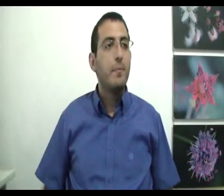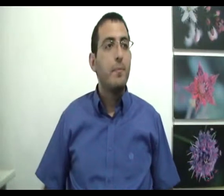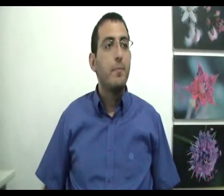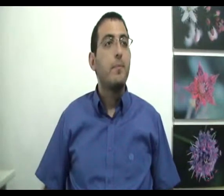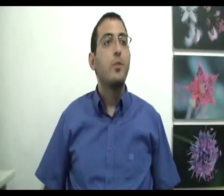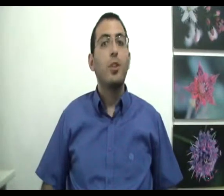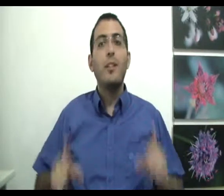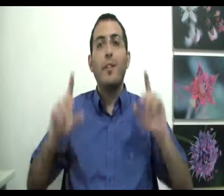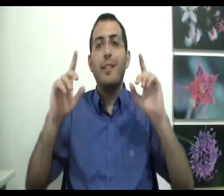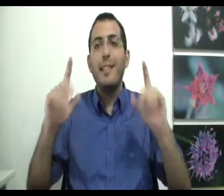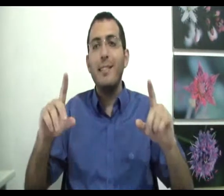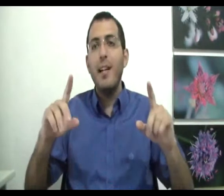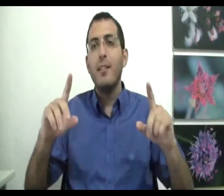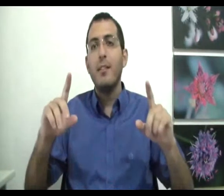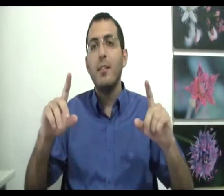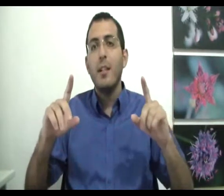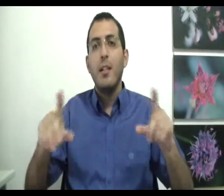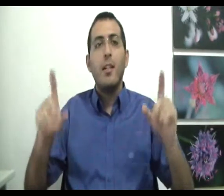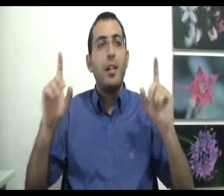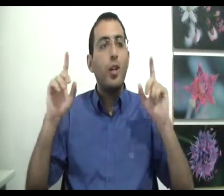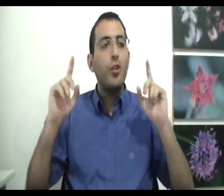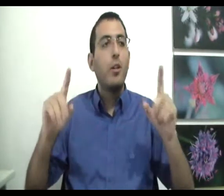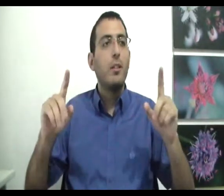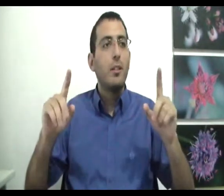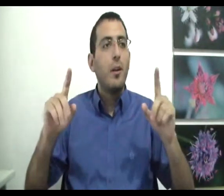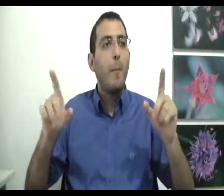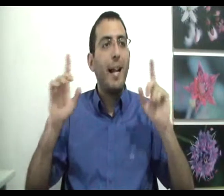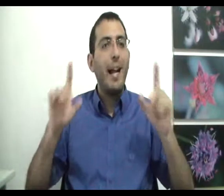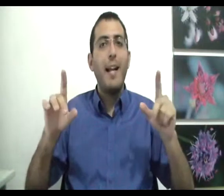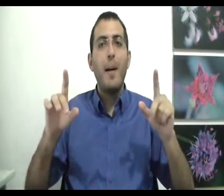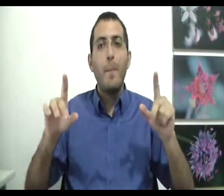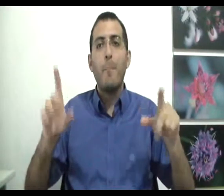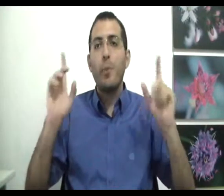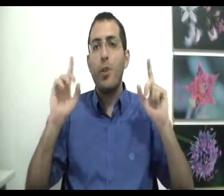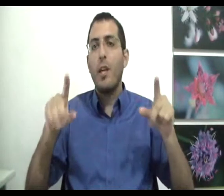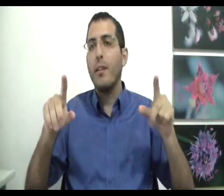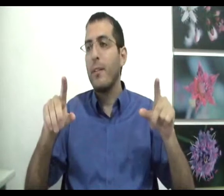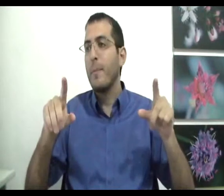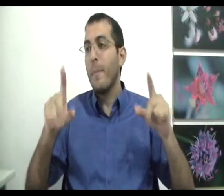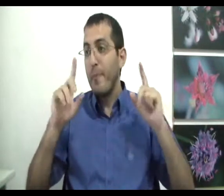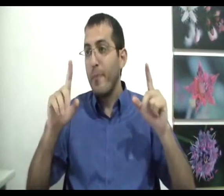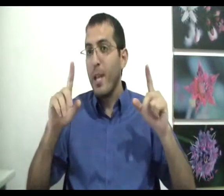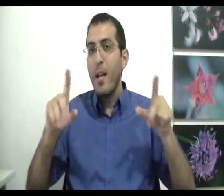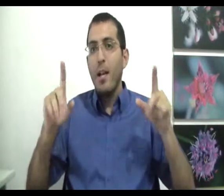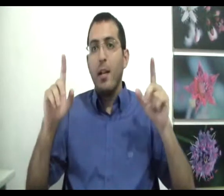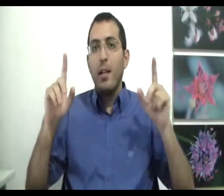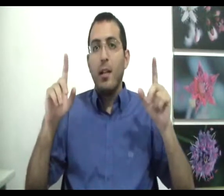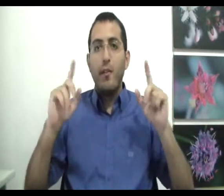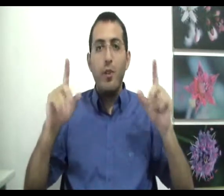זאת הפנטזיה לישון בלילה בשקט כפי